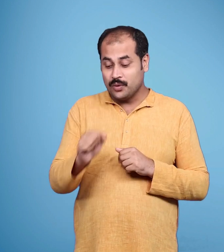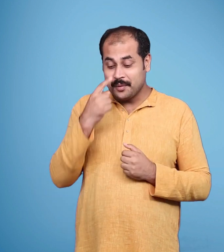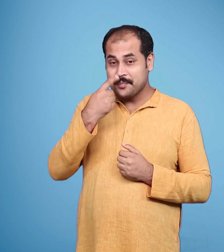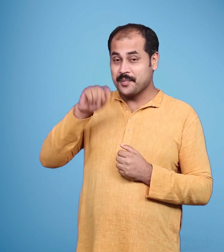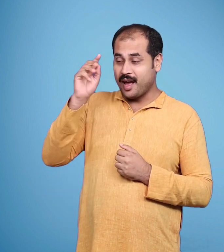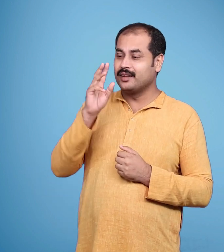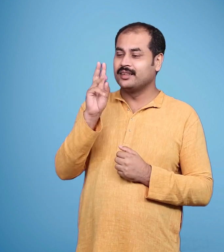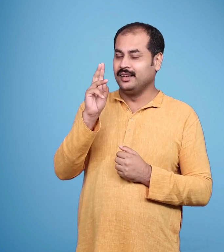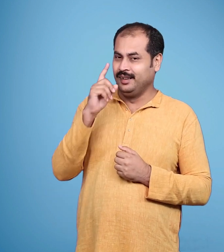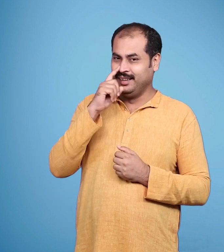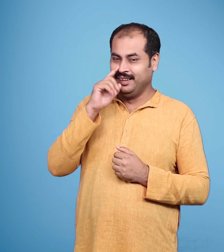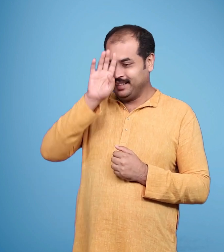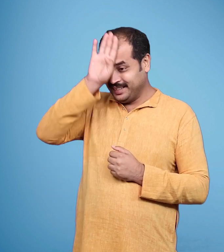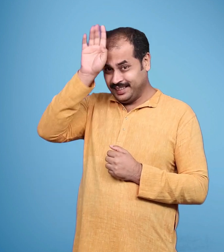महराज ने उन्हें वनवास दे दिया है